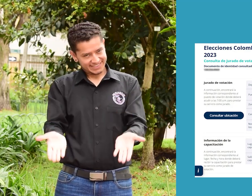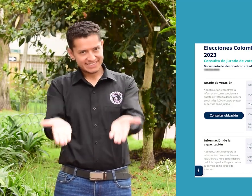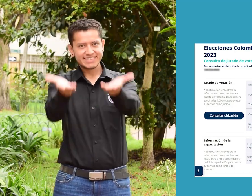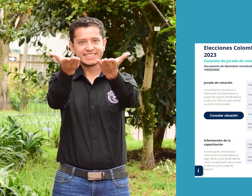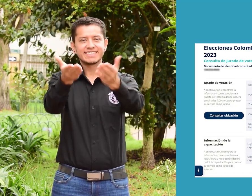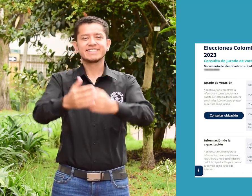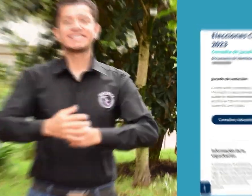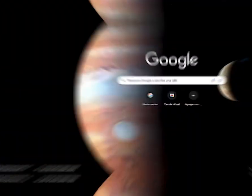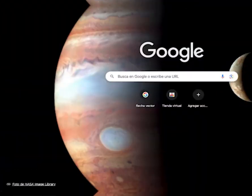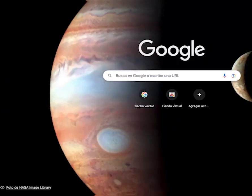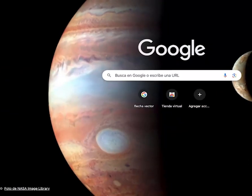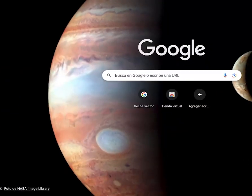cómo.